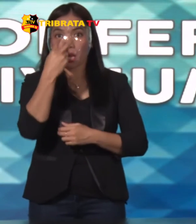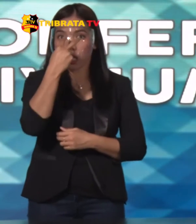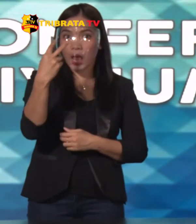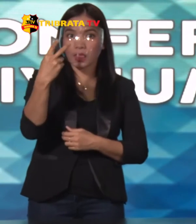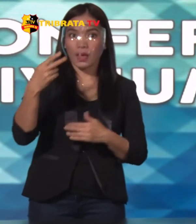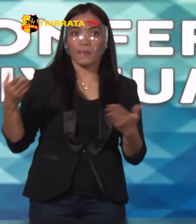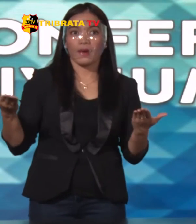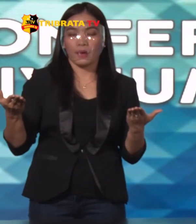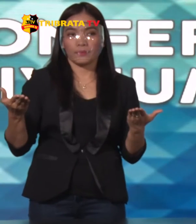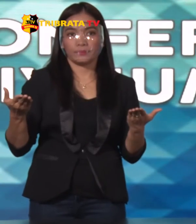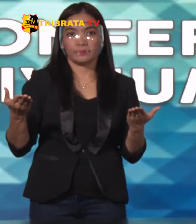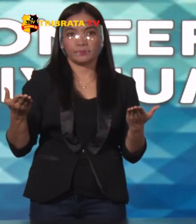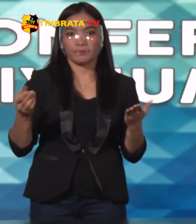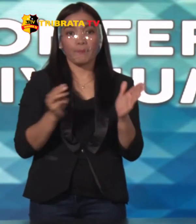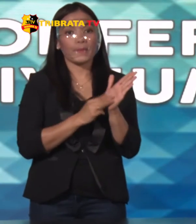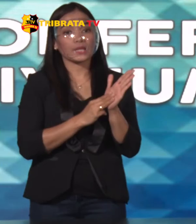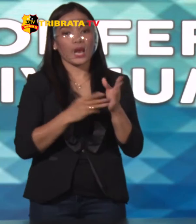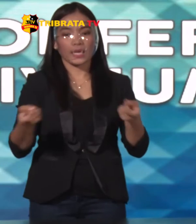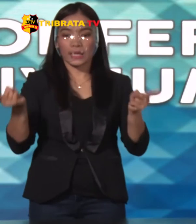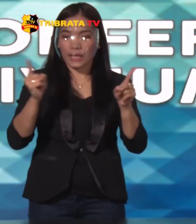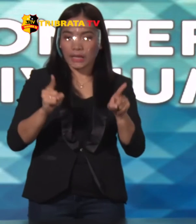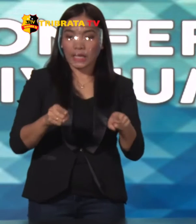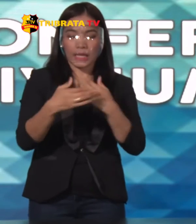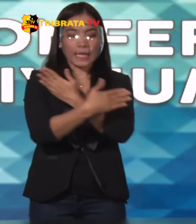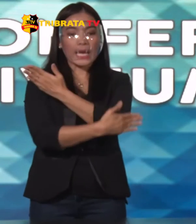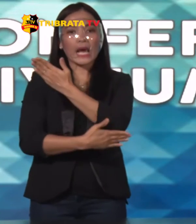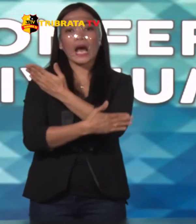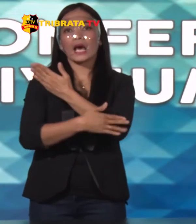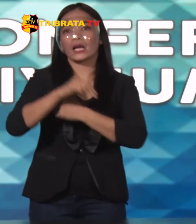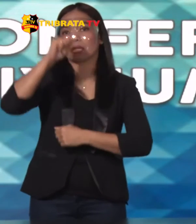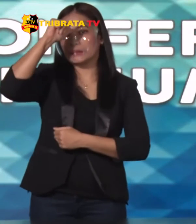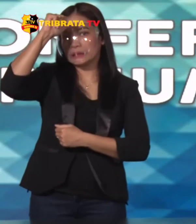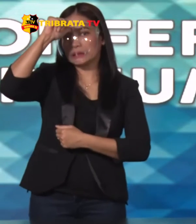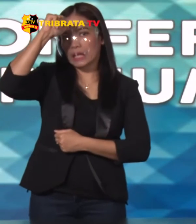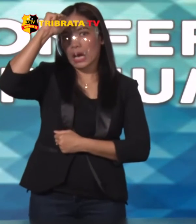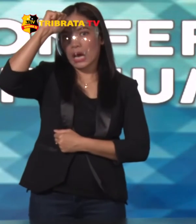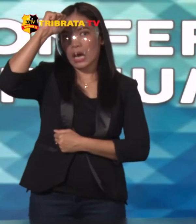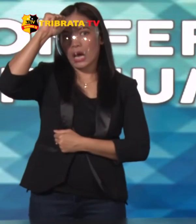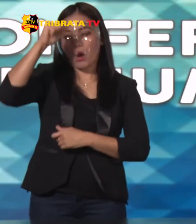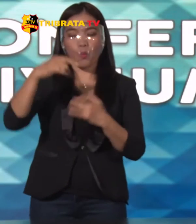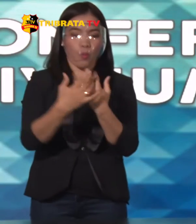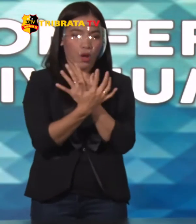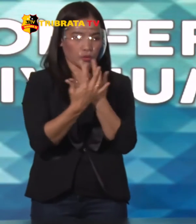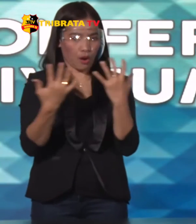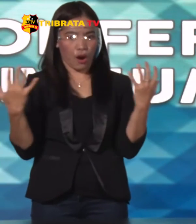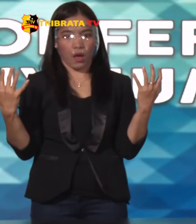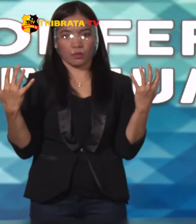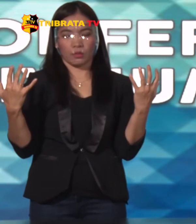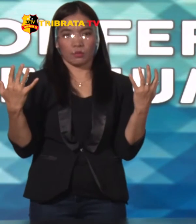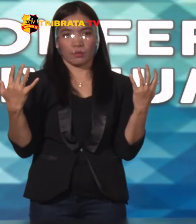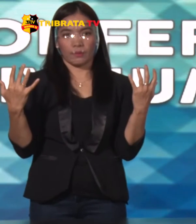Dari Kasus yang terjadi Di negara India Dimana warga Masyarakatnya